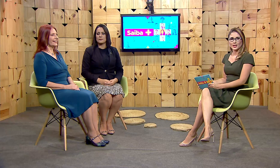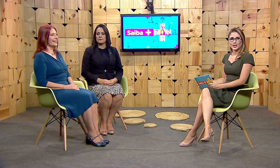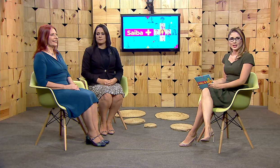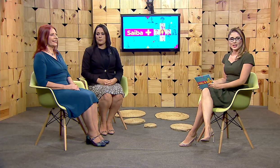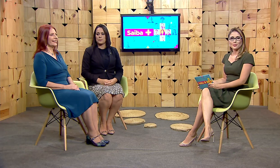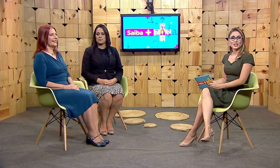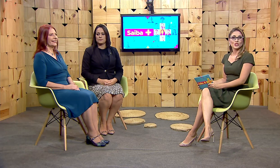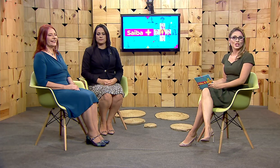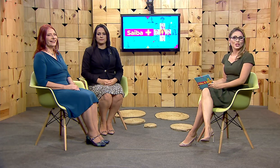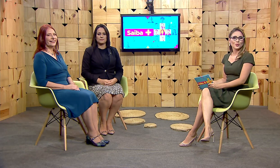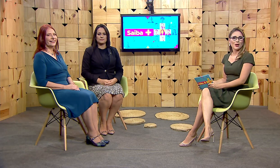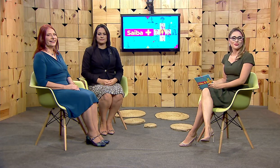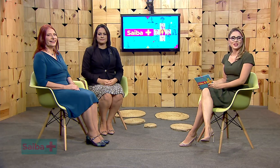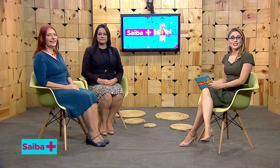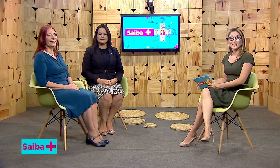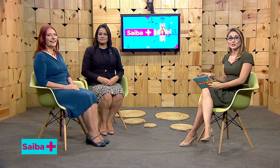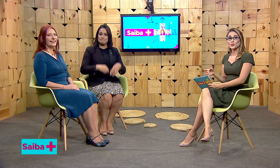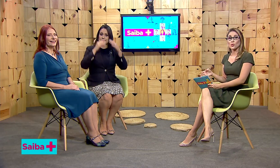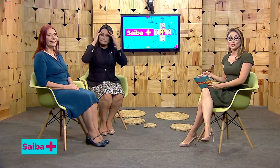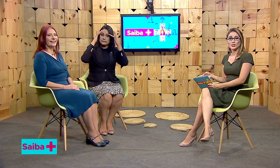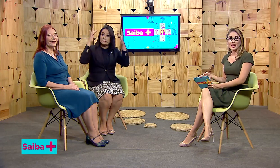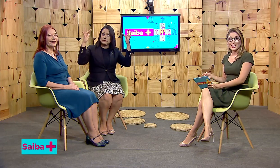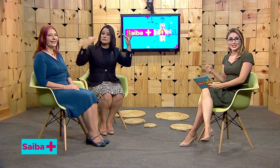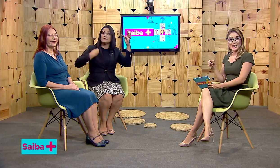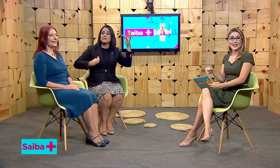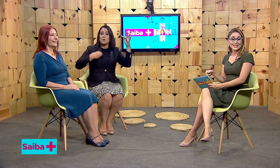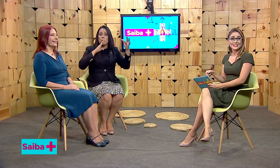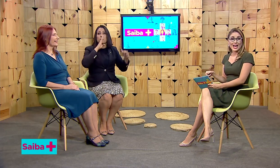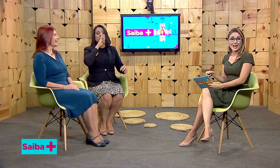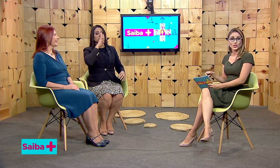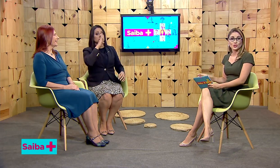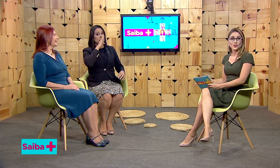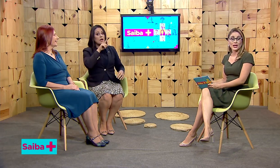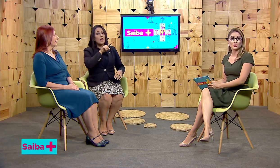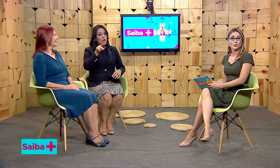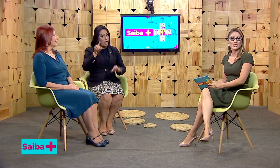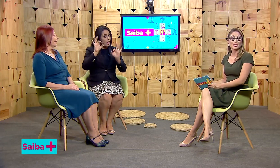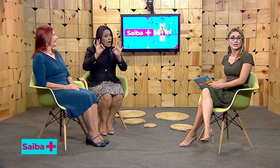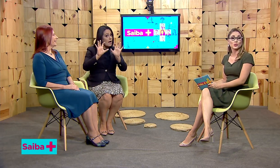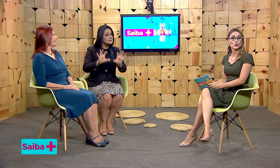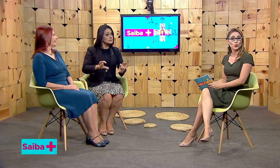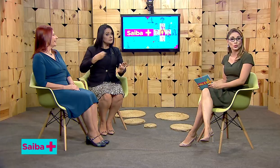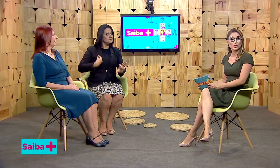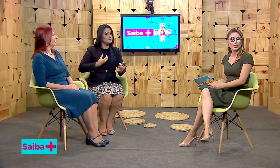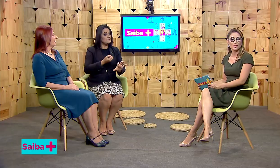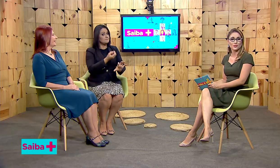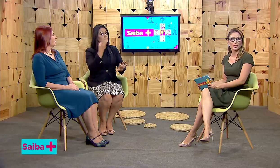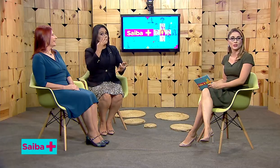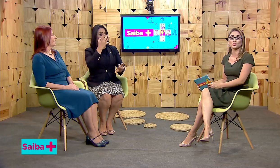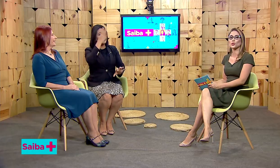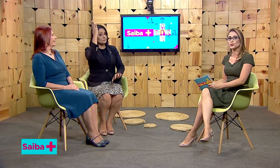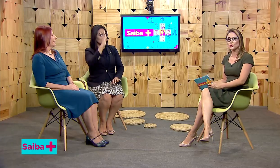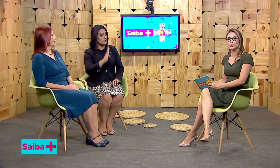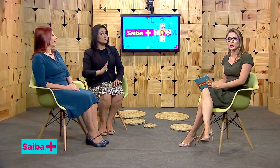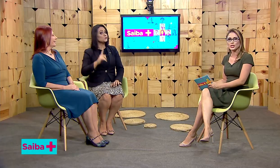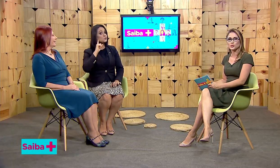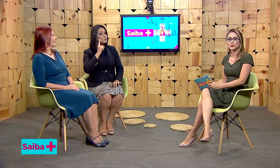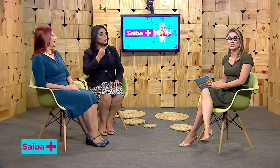Imagine uma vida sem sons. Essa é a realidade de vários brasileiros surdos que enfrentam todos os dias os